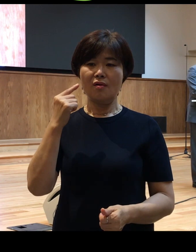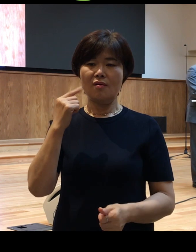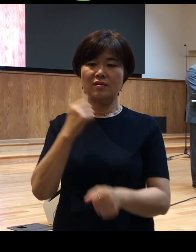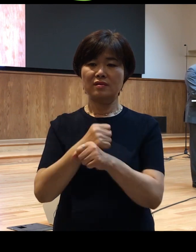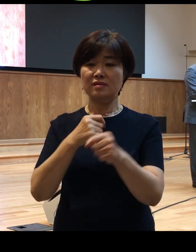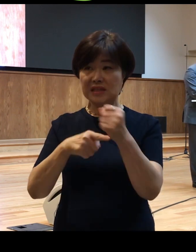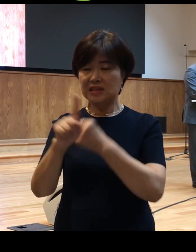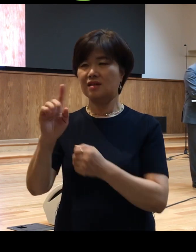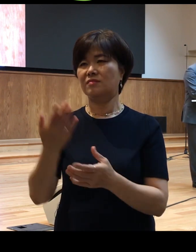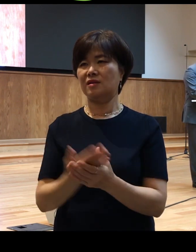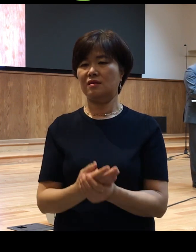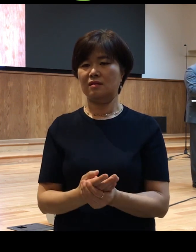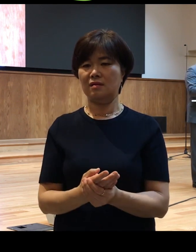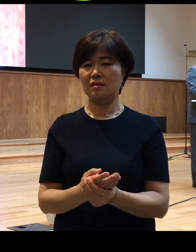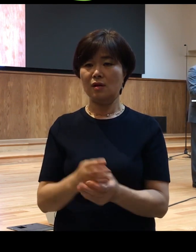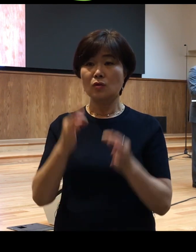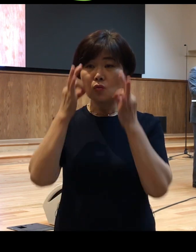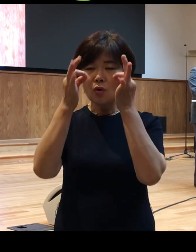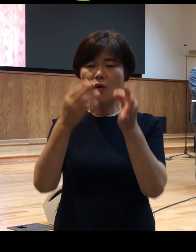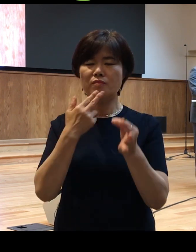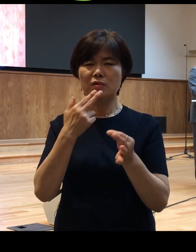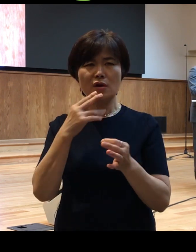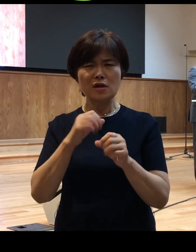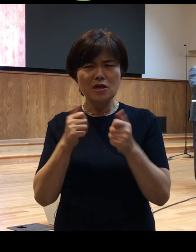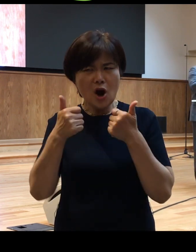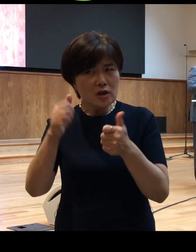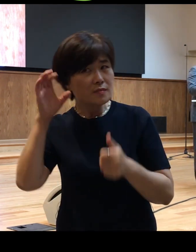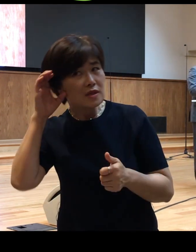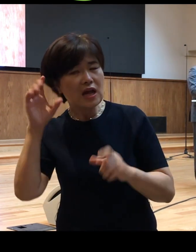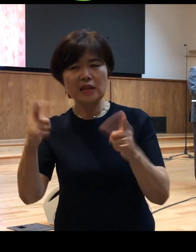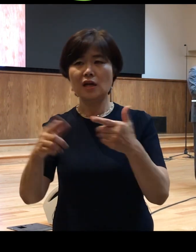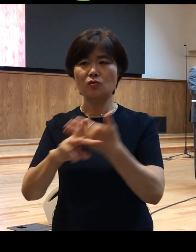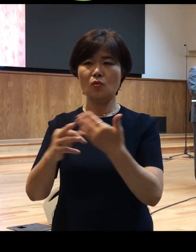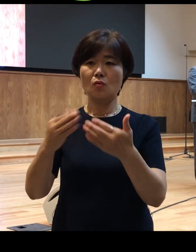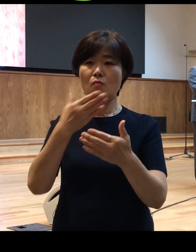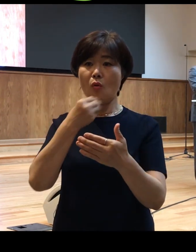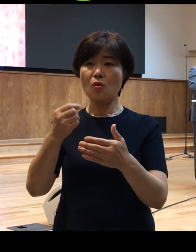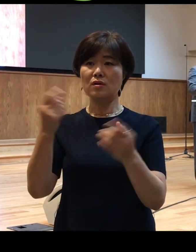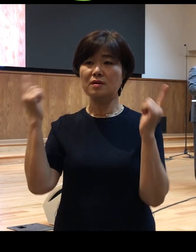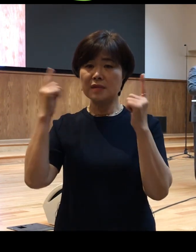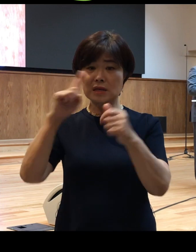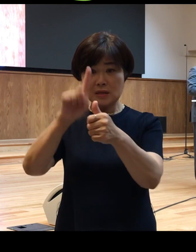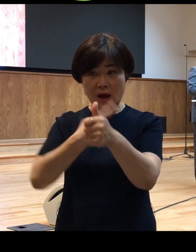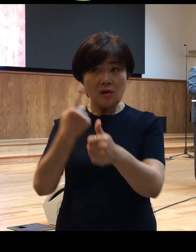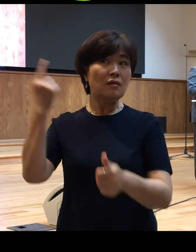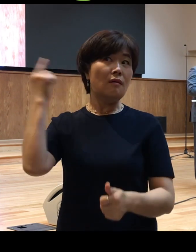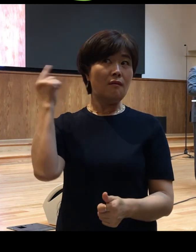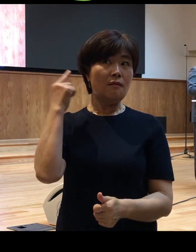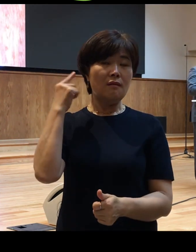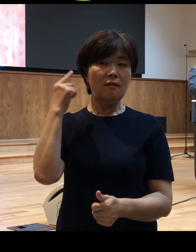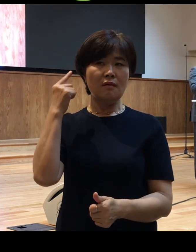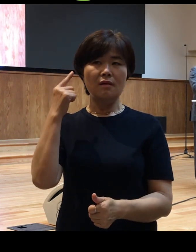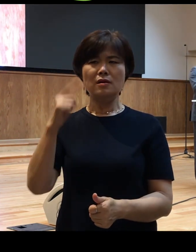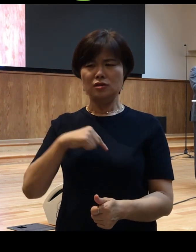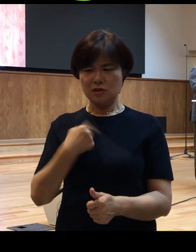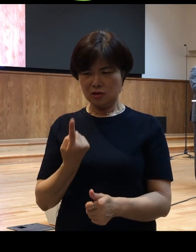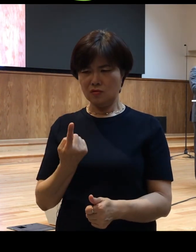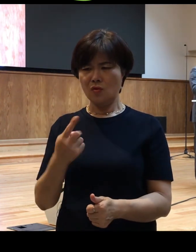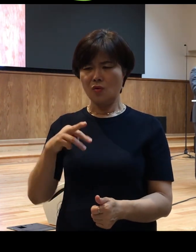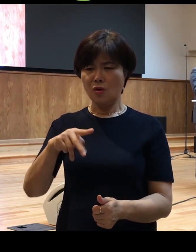노력하지 않아도 보금이 들린 것입니다 여러 가지 정황을 놓고 볼 때 스스로 걸을 수 없는 이 사람이